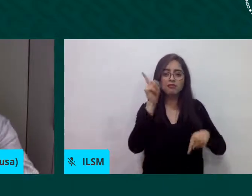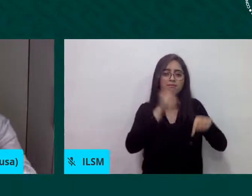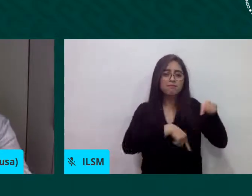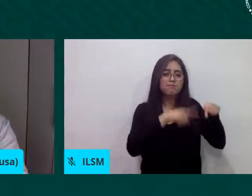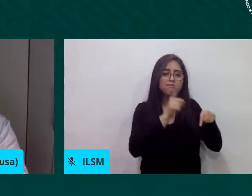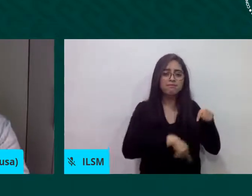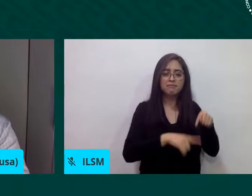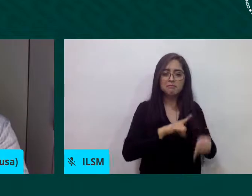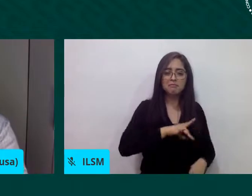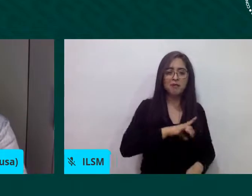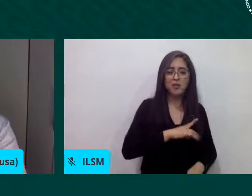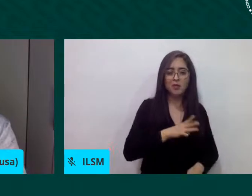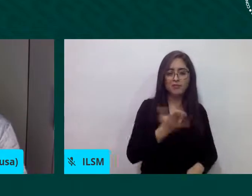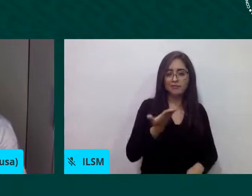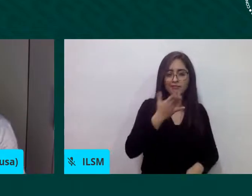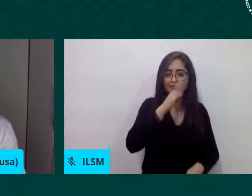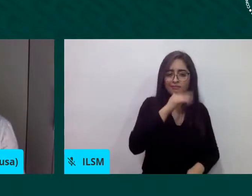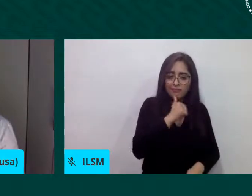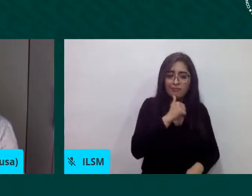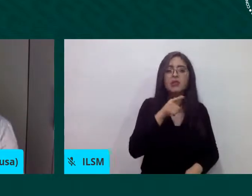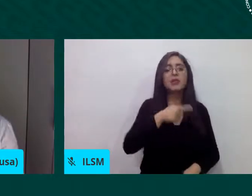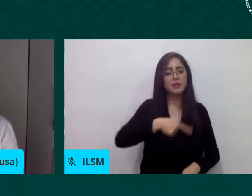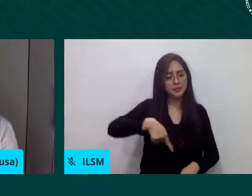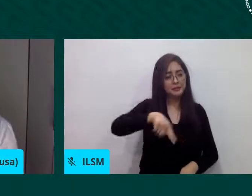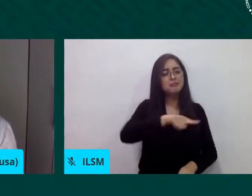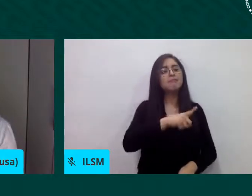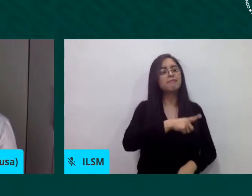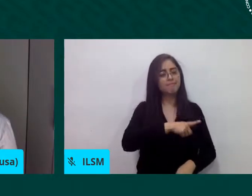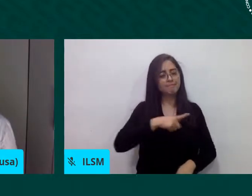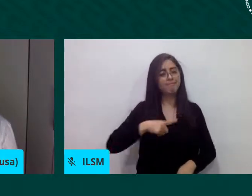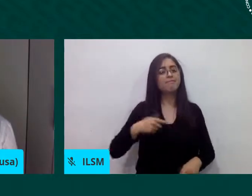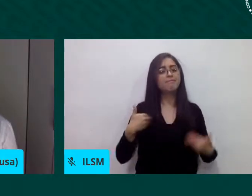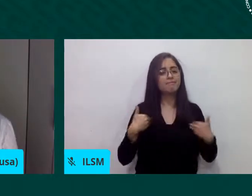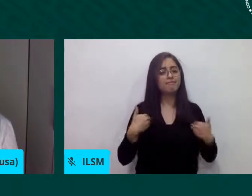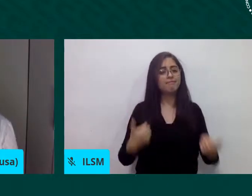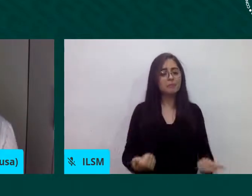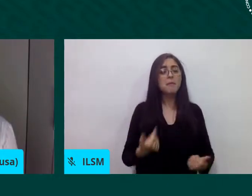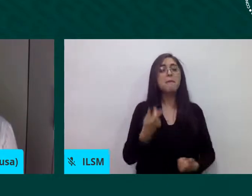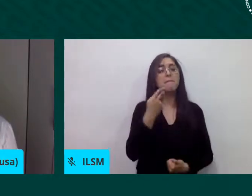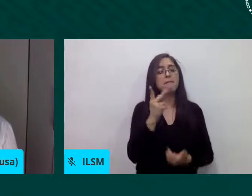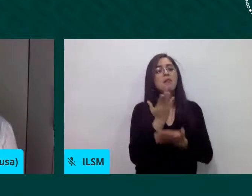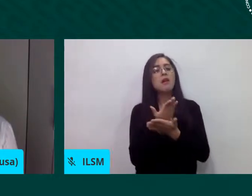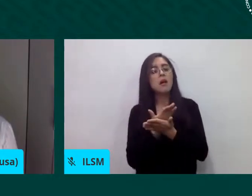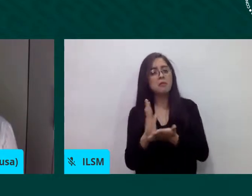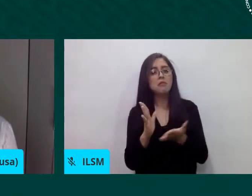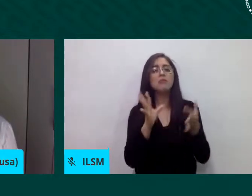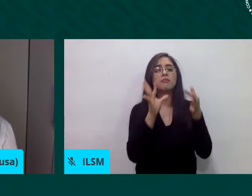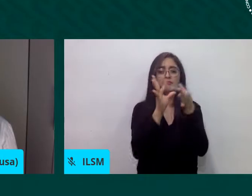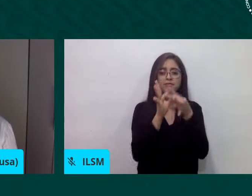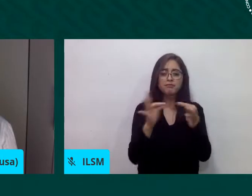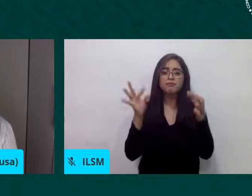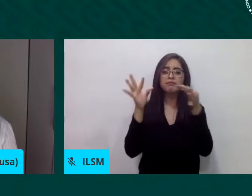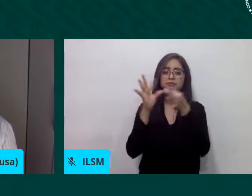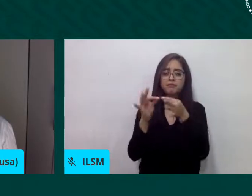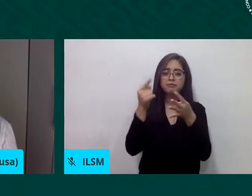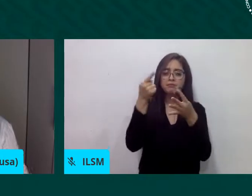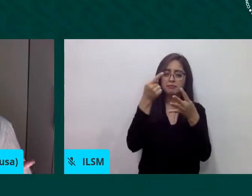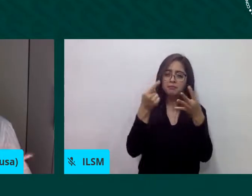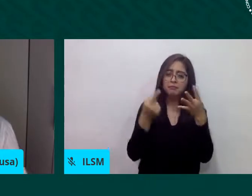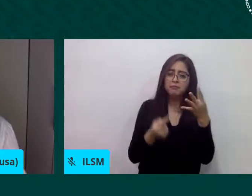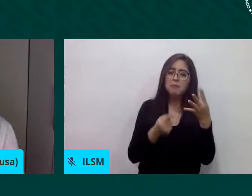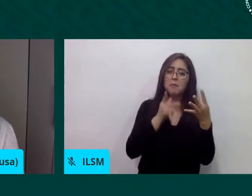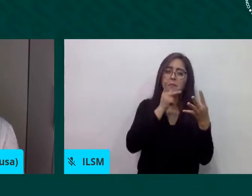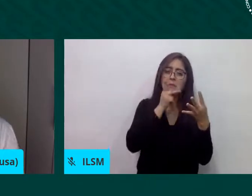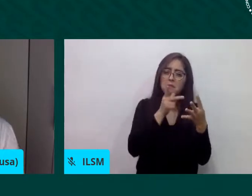y explicar con una narración correcta lo que va a pasar cuando en una población